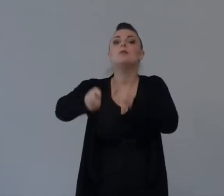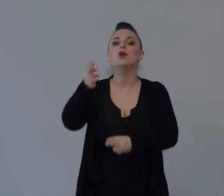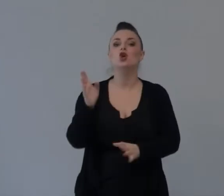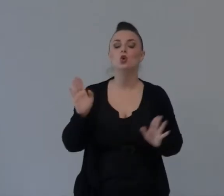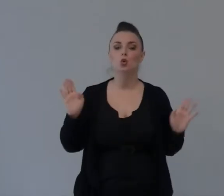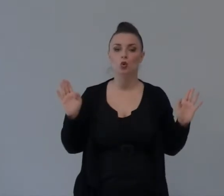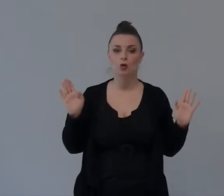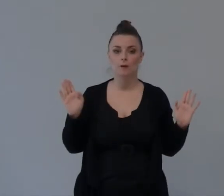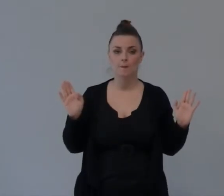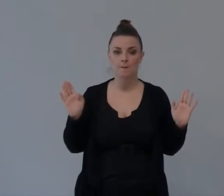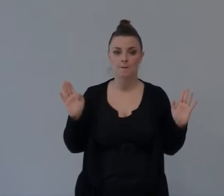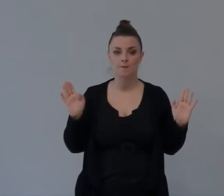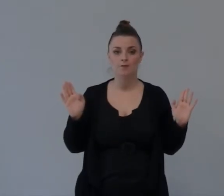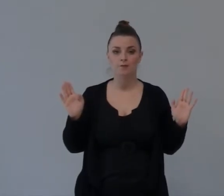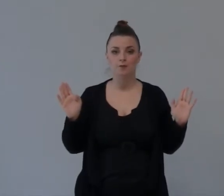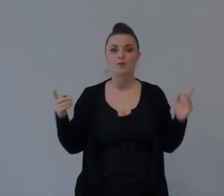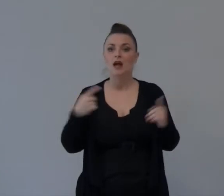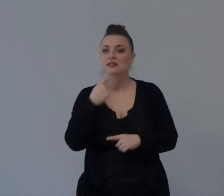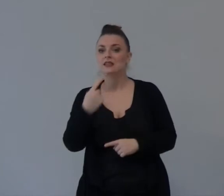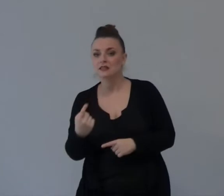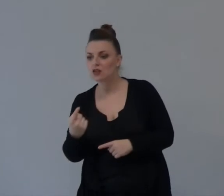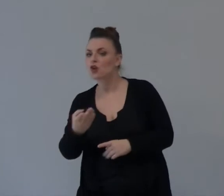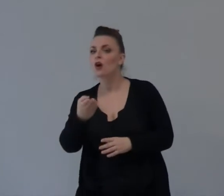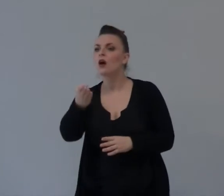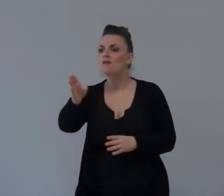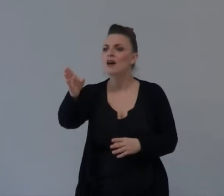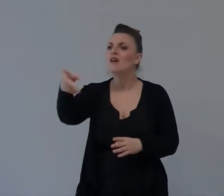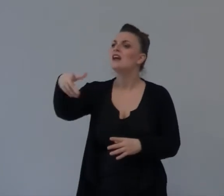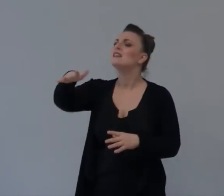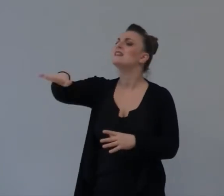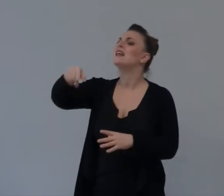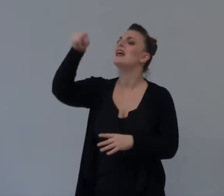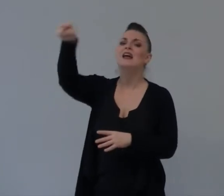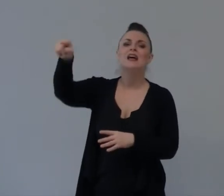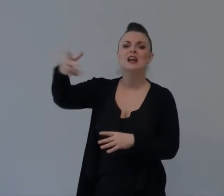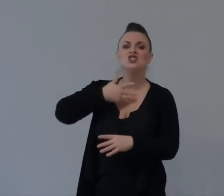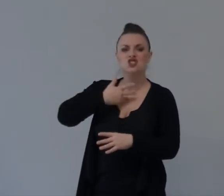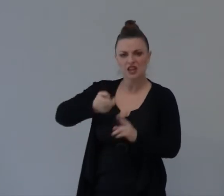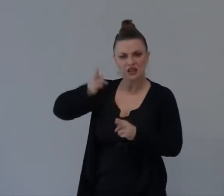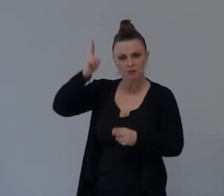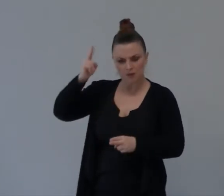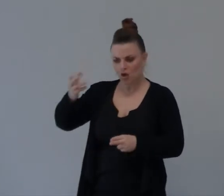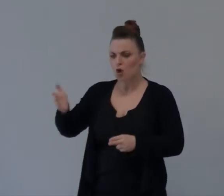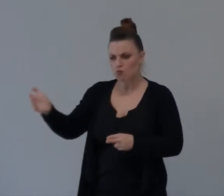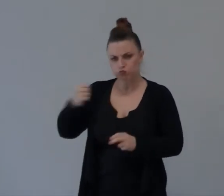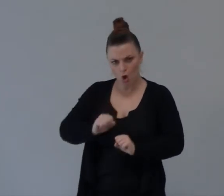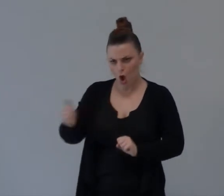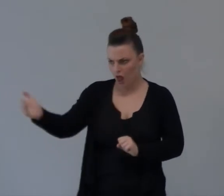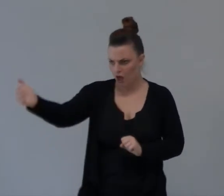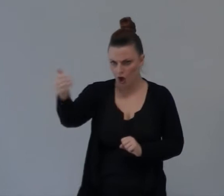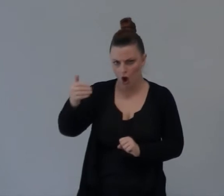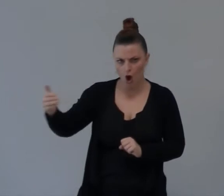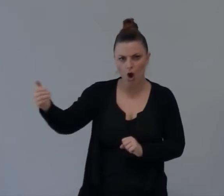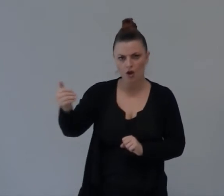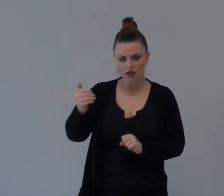Lasciate Le Spigoli Anche Tra I Vannelli Strappate Le Spiglie Dai Poi Lasciate Le Capire Per Terra Poi Quando